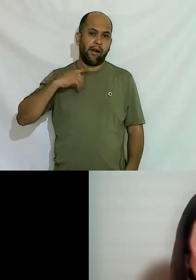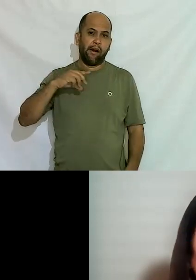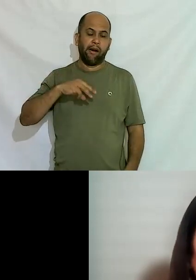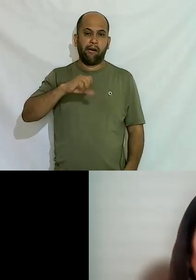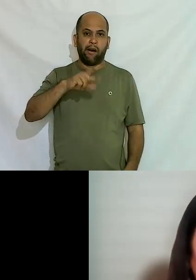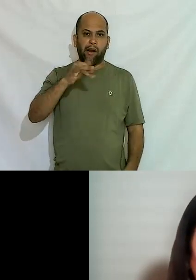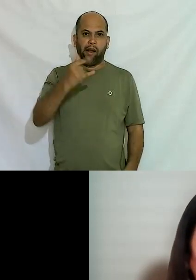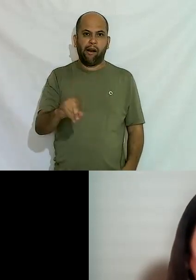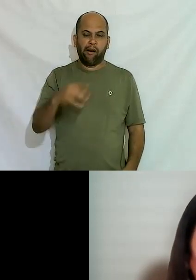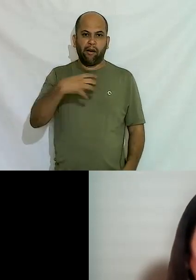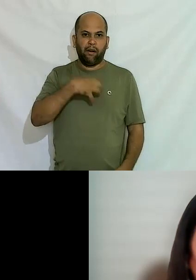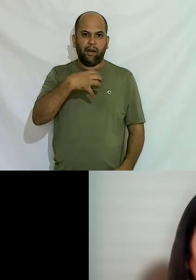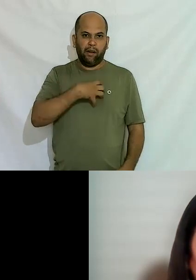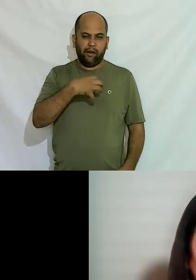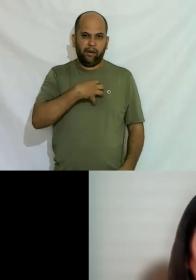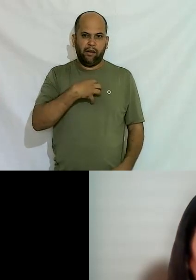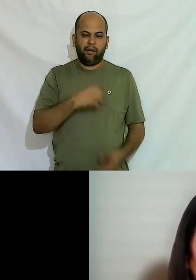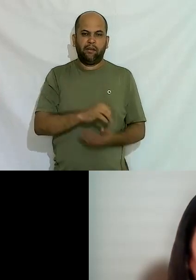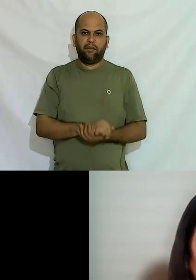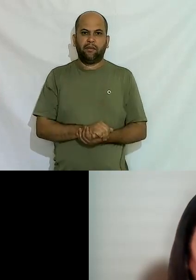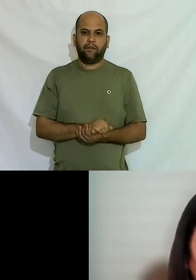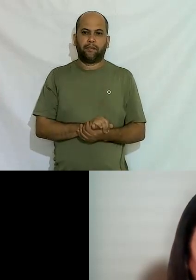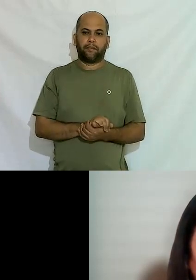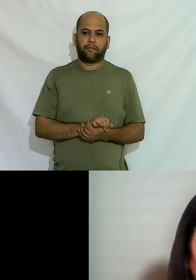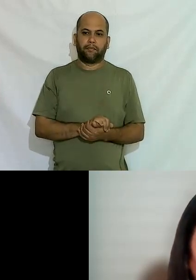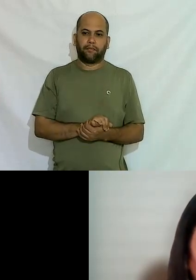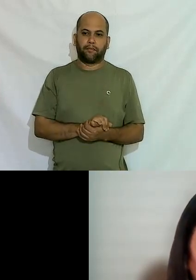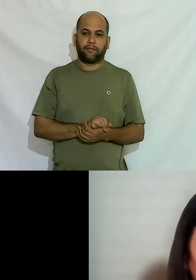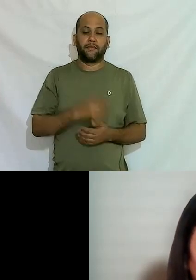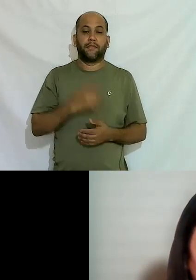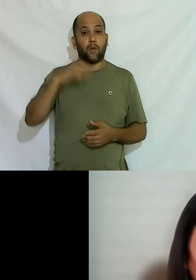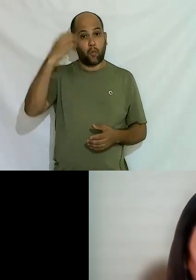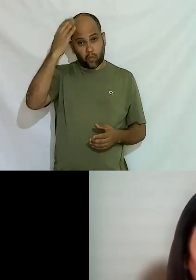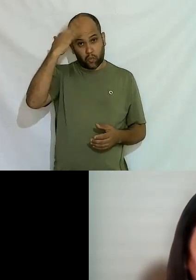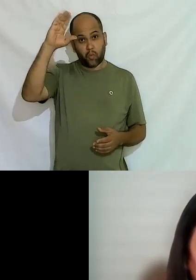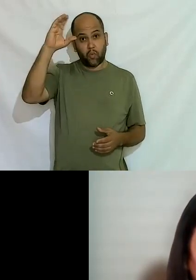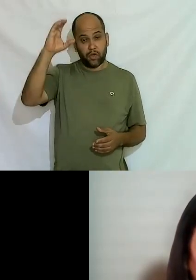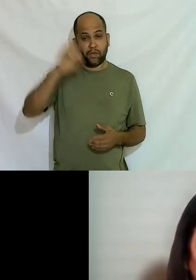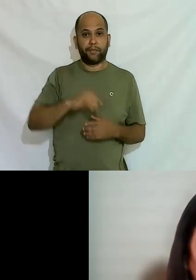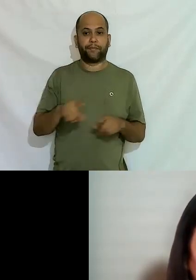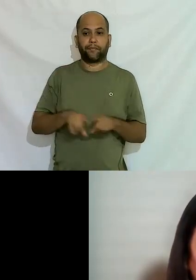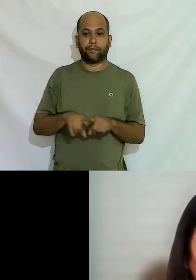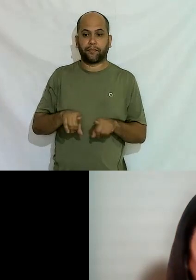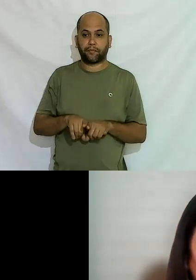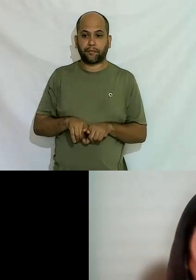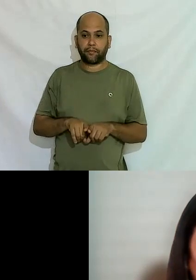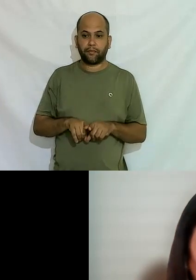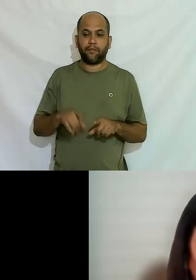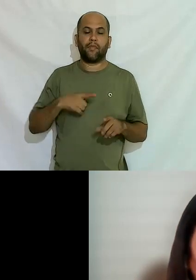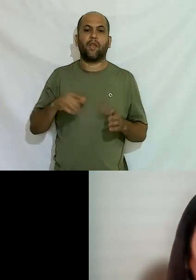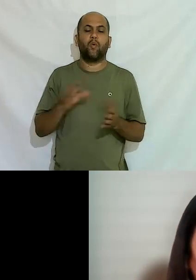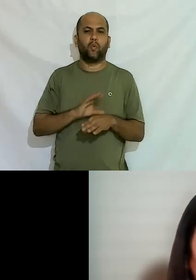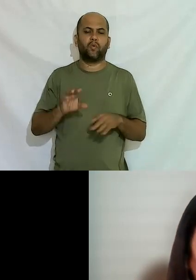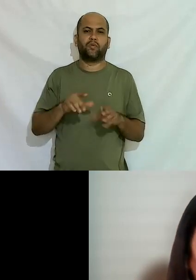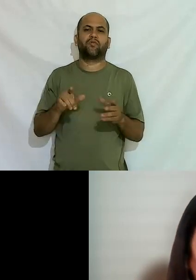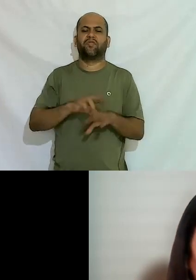Salvador deixa eu ver onde mais gente de Curitiba e os cursos são diversos também jornalismo gestão